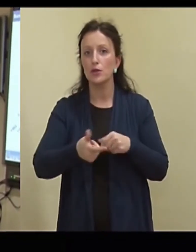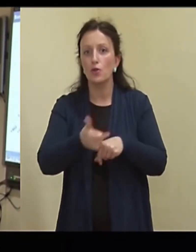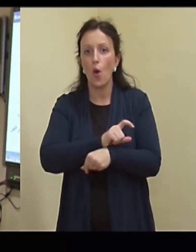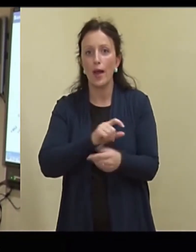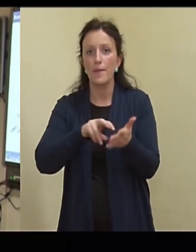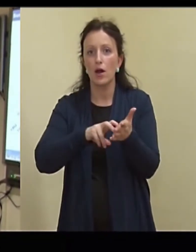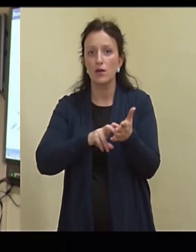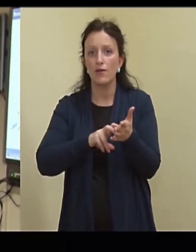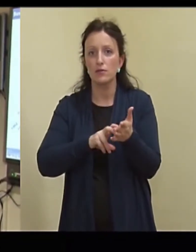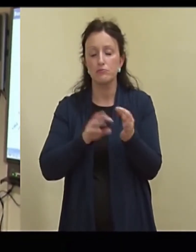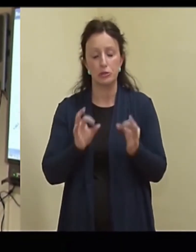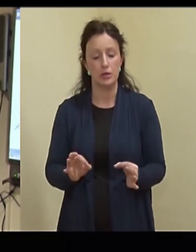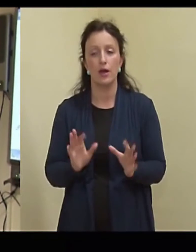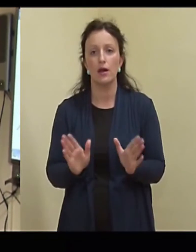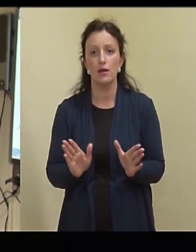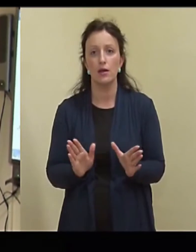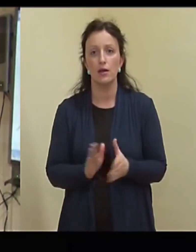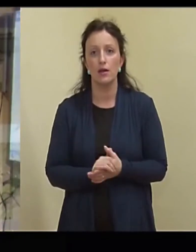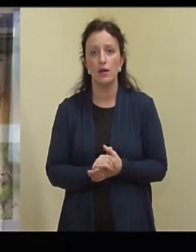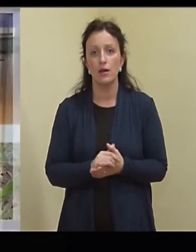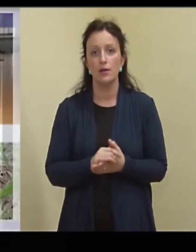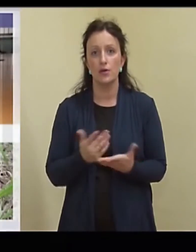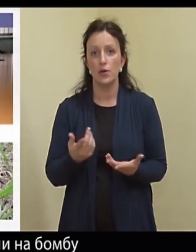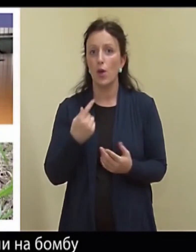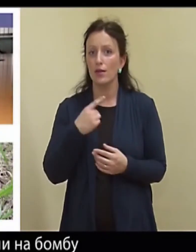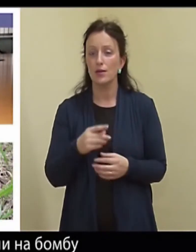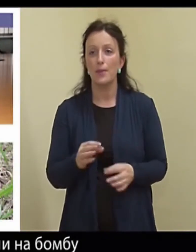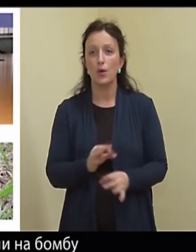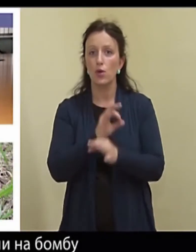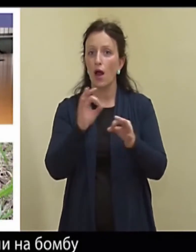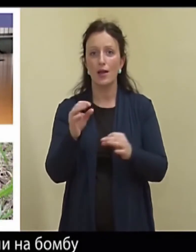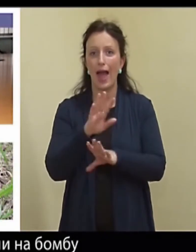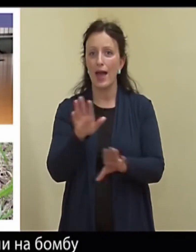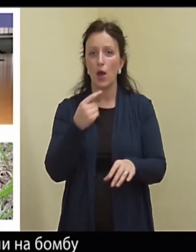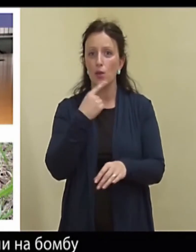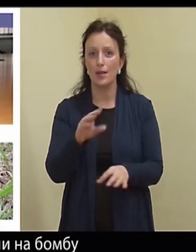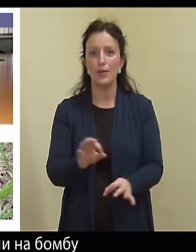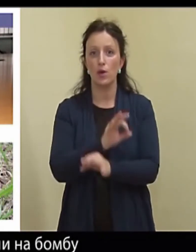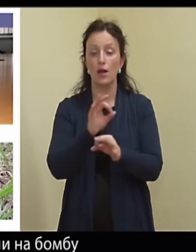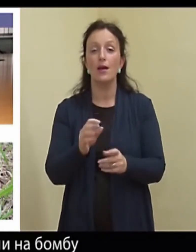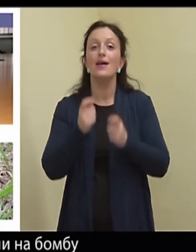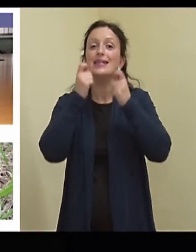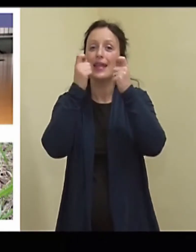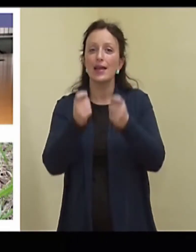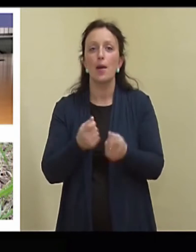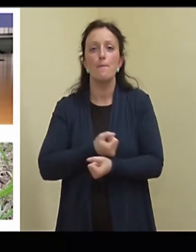Ja täiesti õigustatult. Selle kohtu oleks ära eial ütle eial. Mõningad, näited, pommikahtlustest. Oli üks